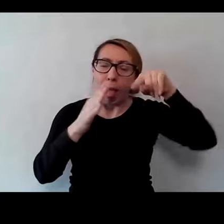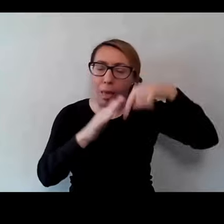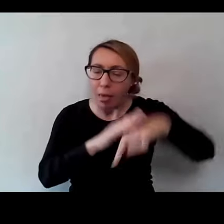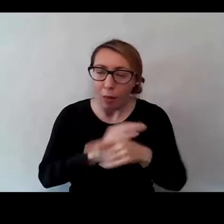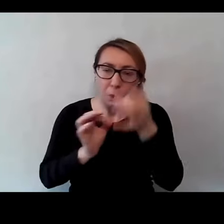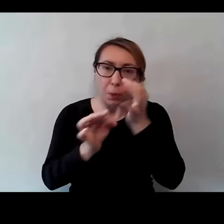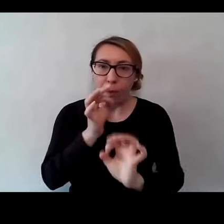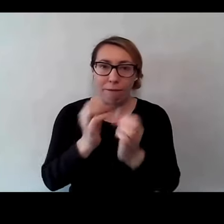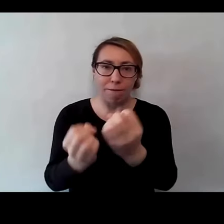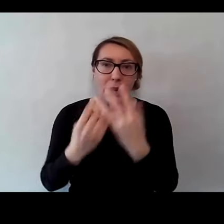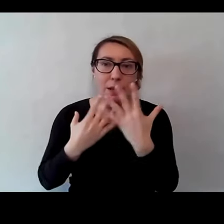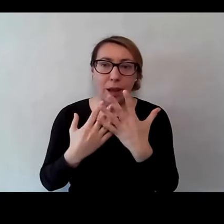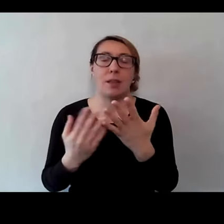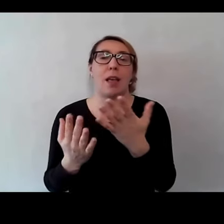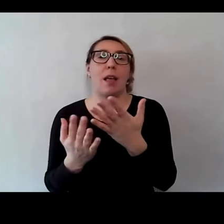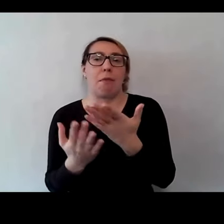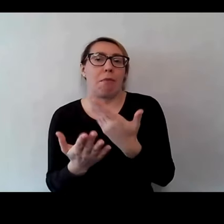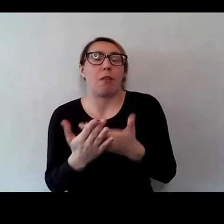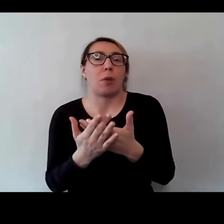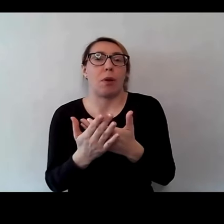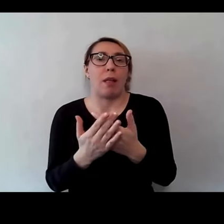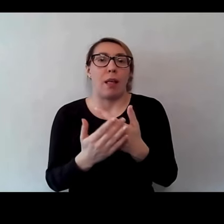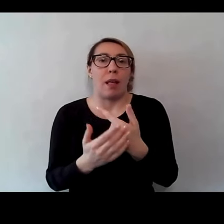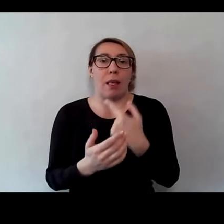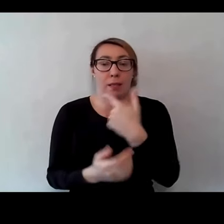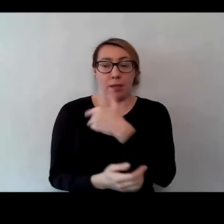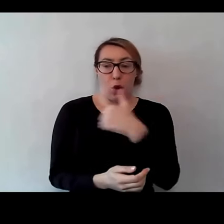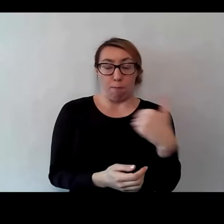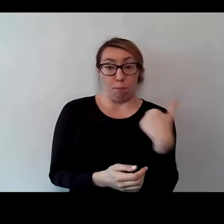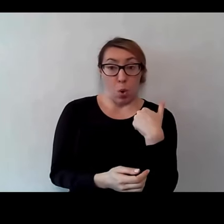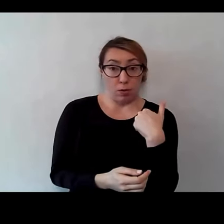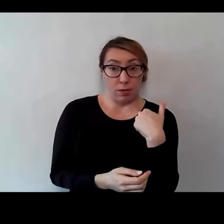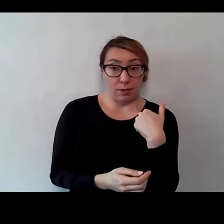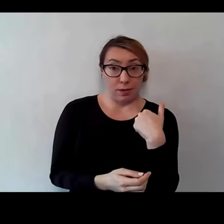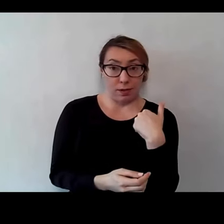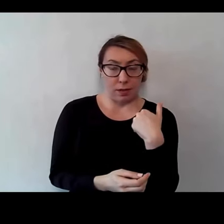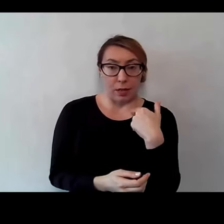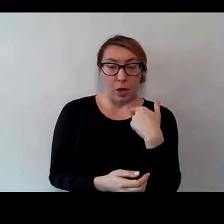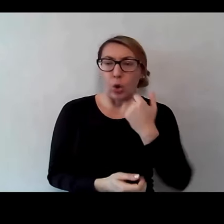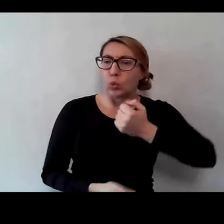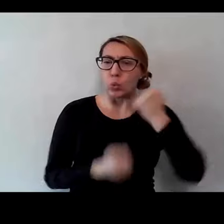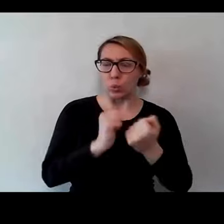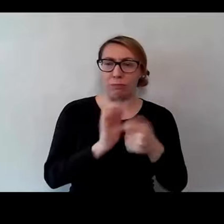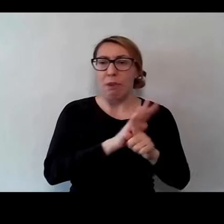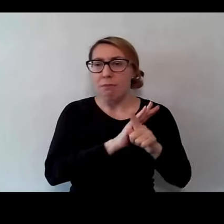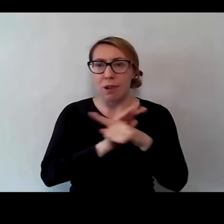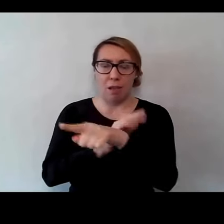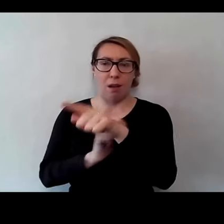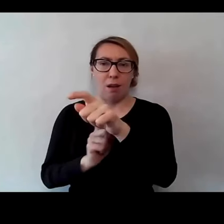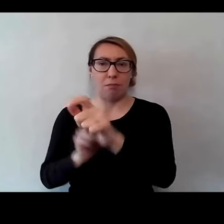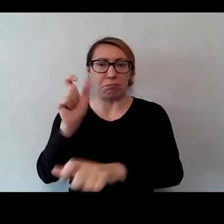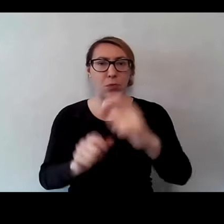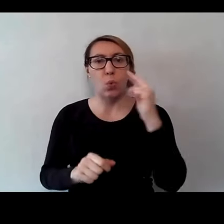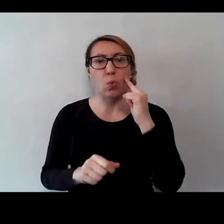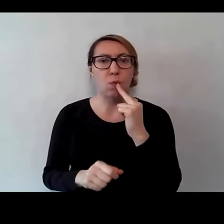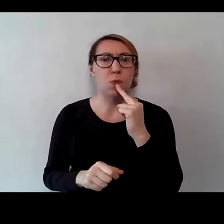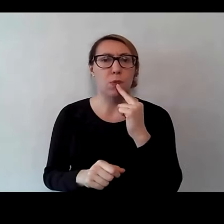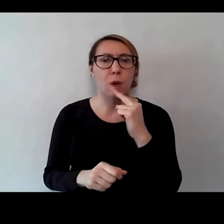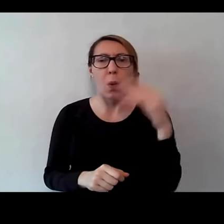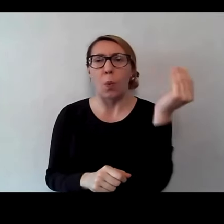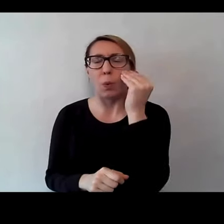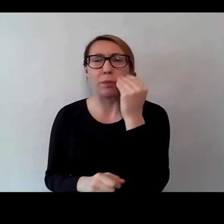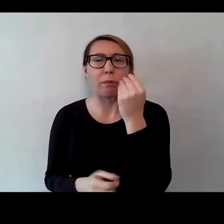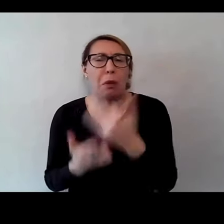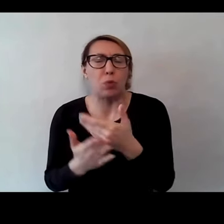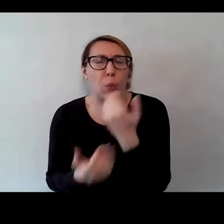dlaczego jest tak, że nauka języka polskiego jest tak trudna dla osób głuchych? bo